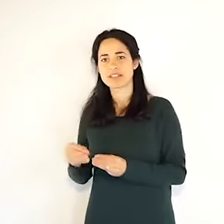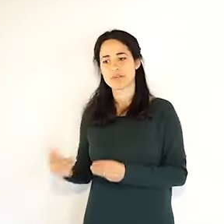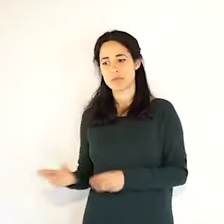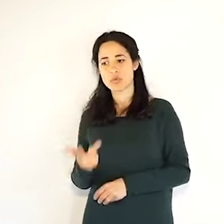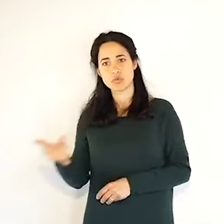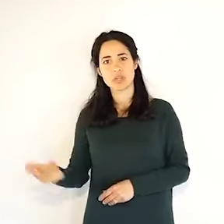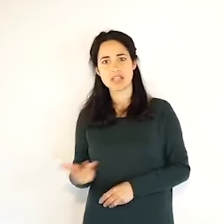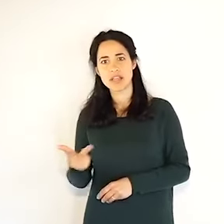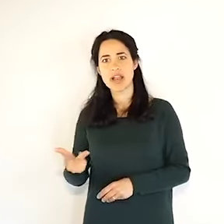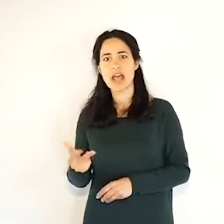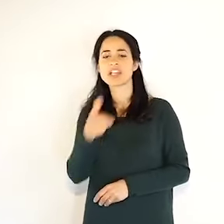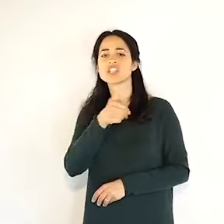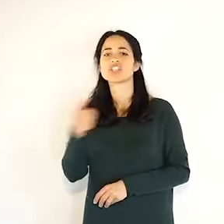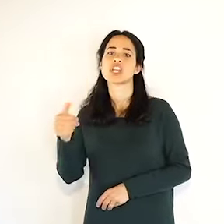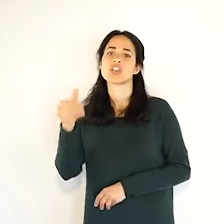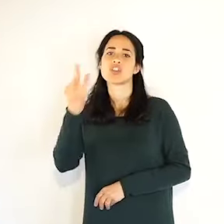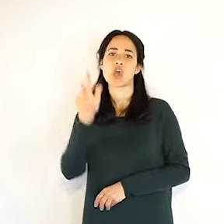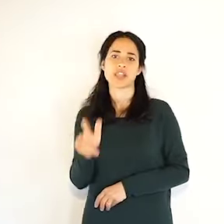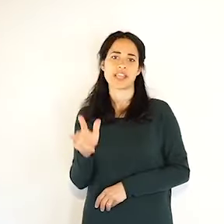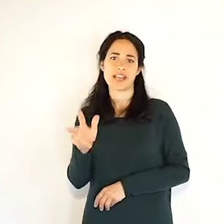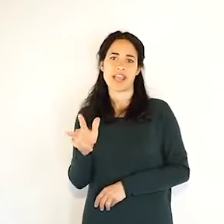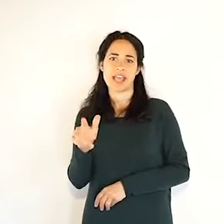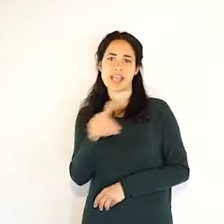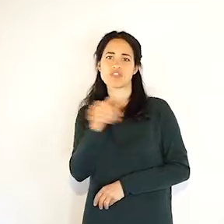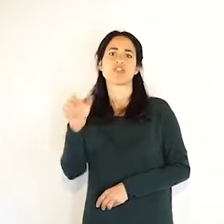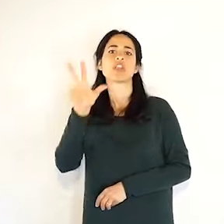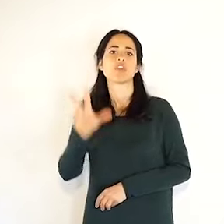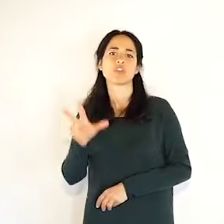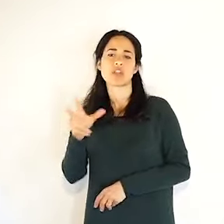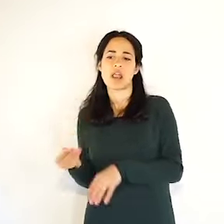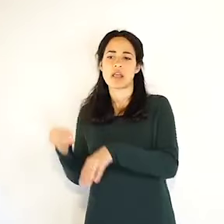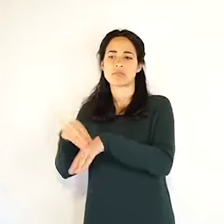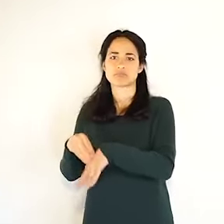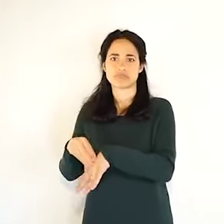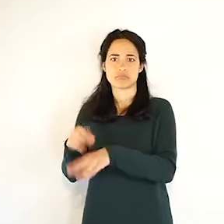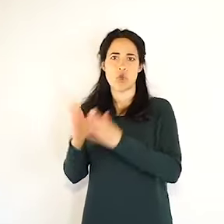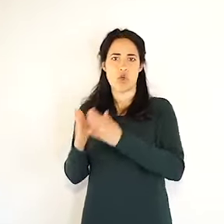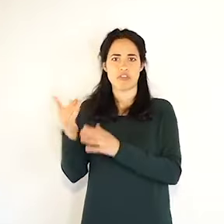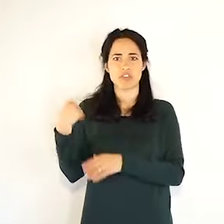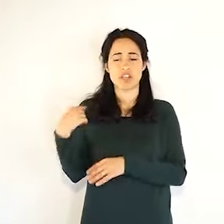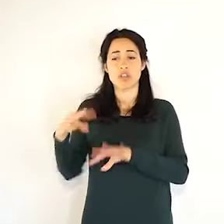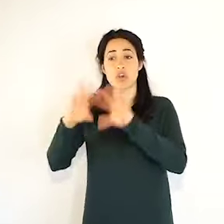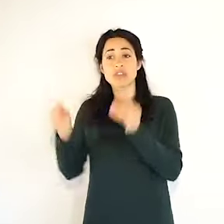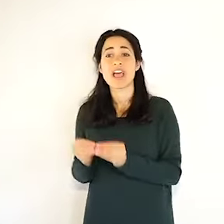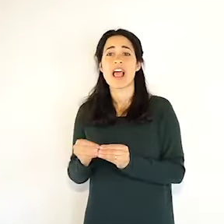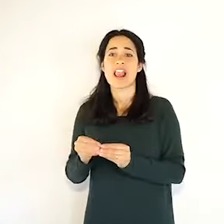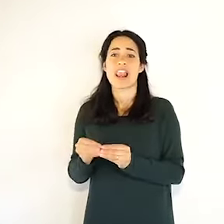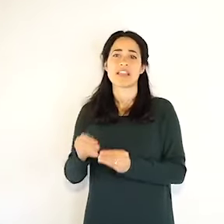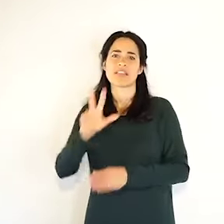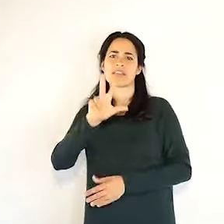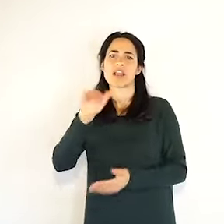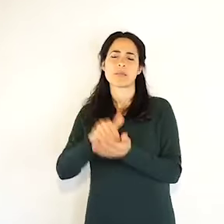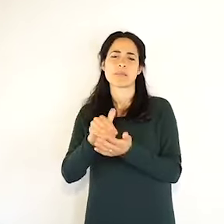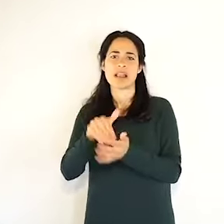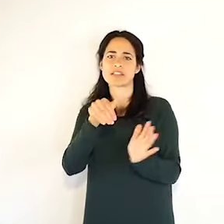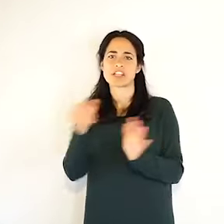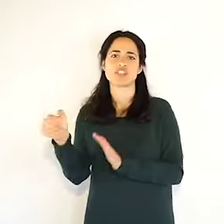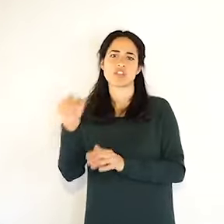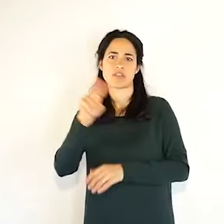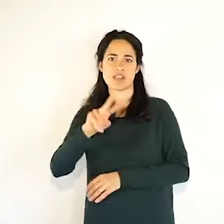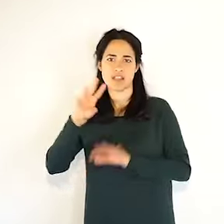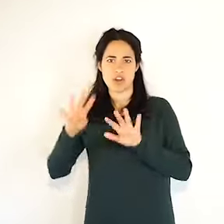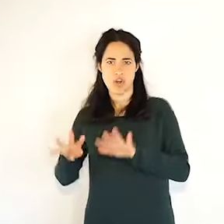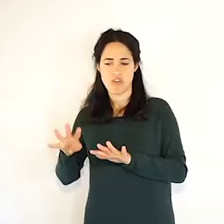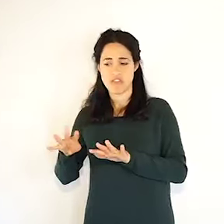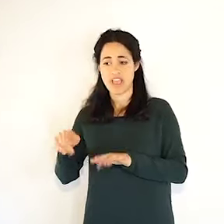Forlì, 30 in più a Cesena, a Ravenna fanno 789 in tutto, a Forlì 642,